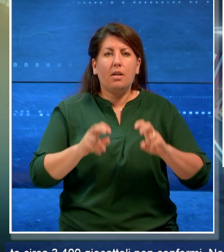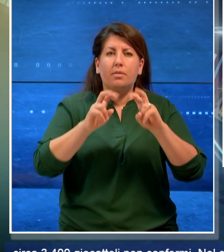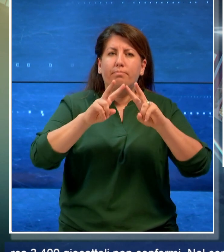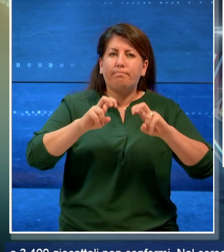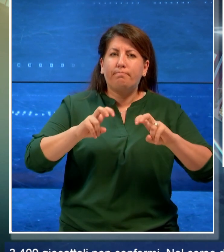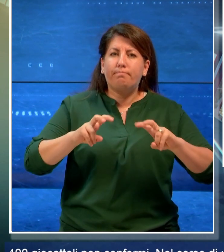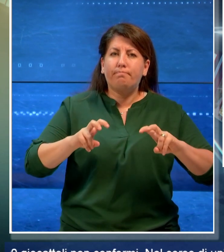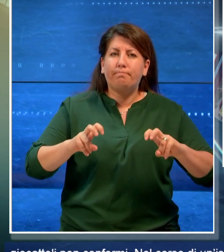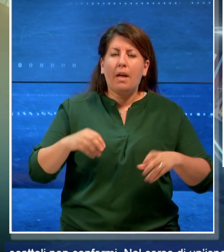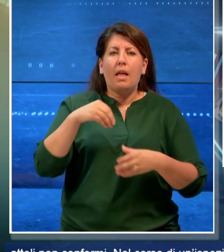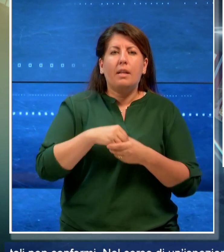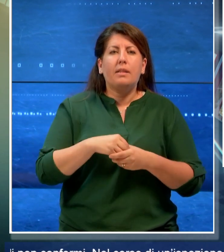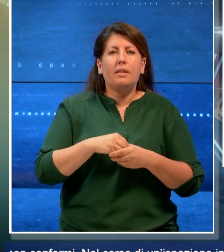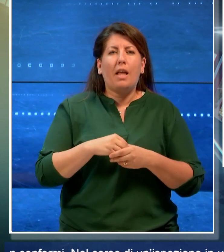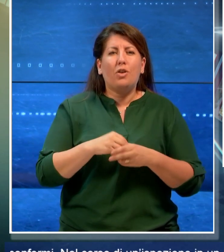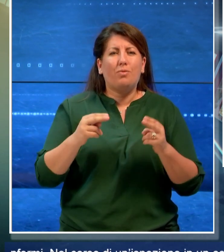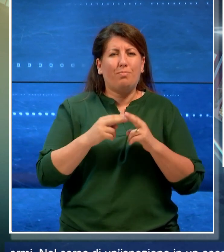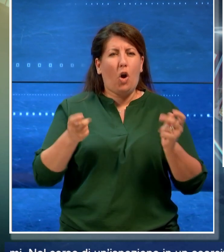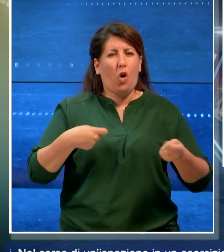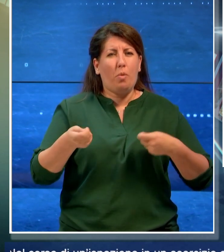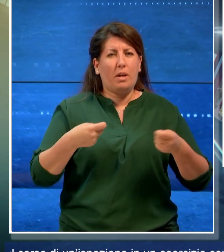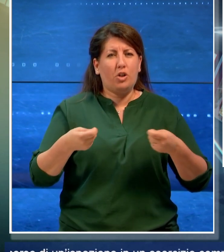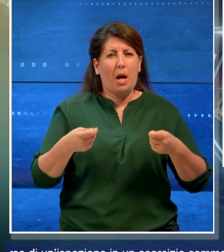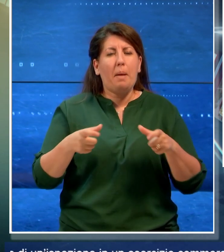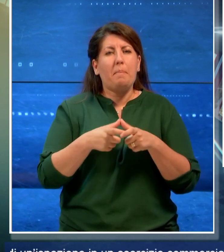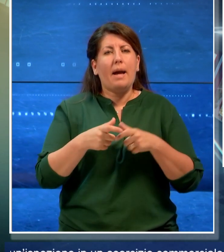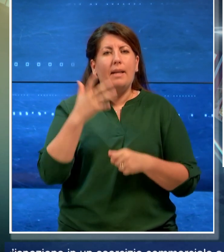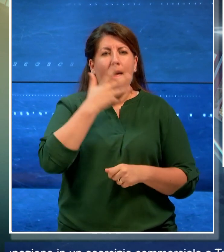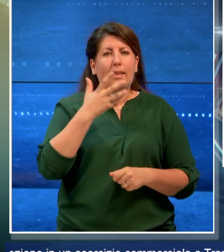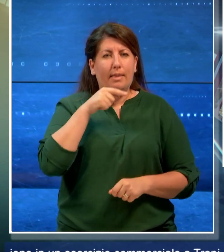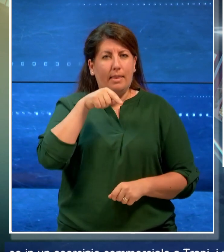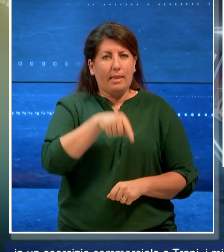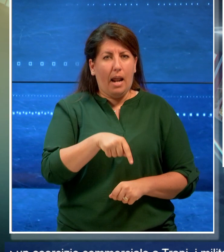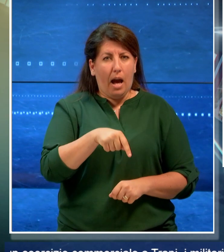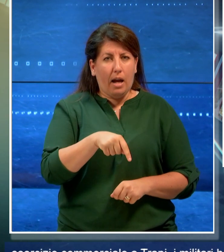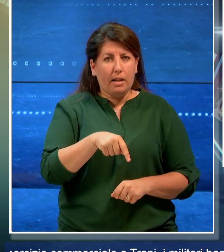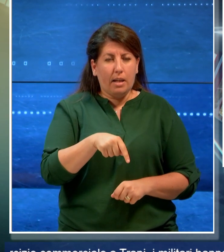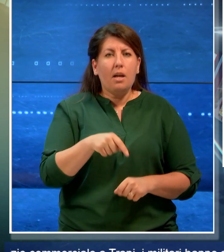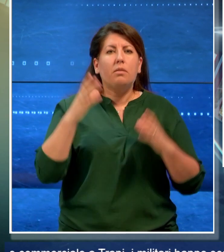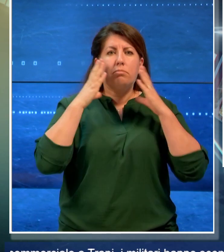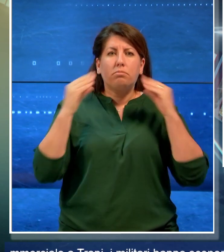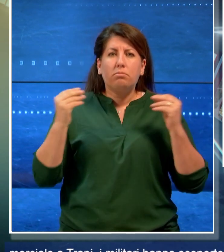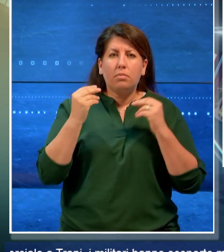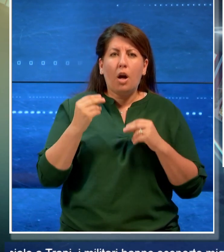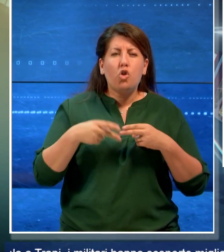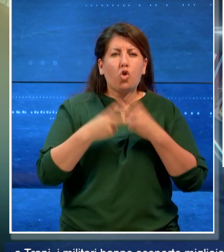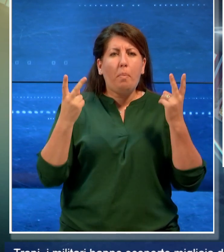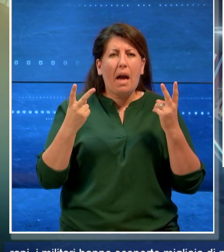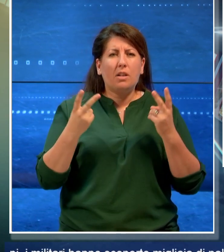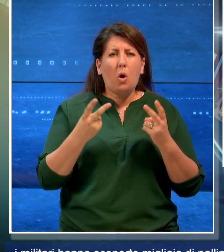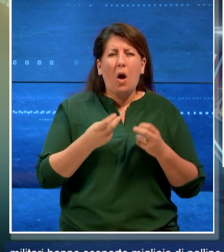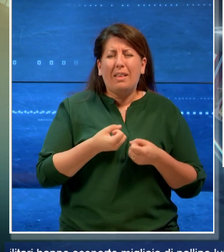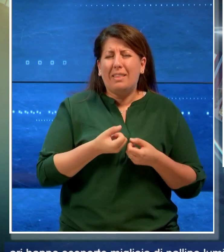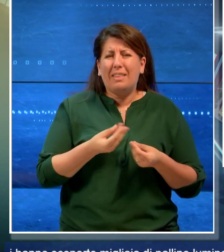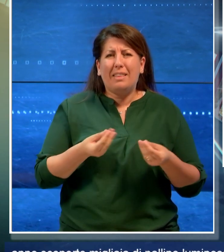esercizio commerciale a Trani i militari hanno scoperto migliaia di palline luminose e